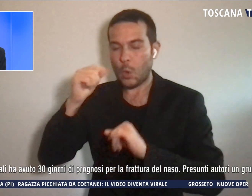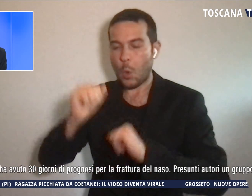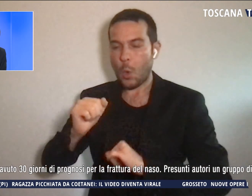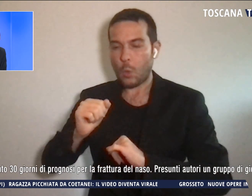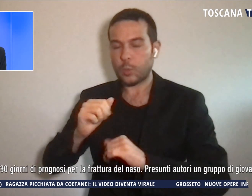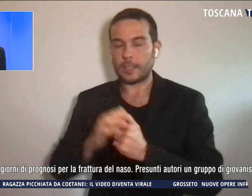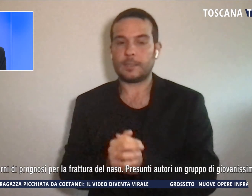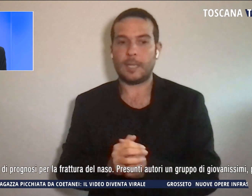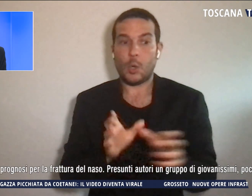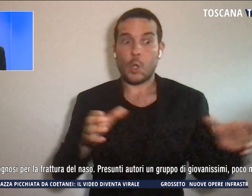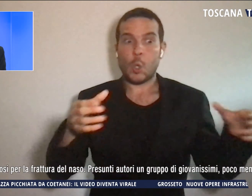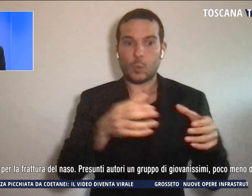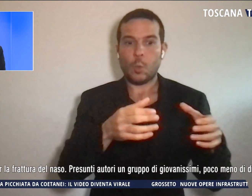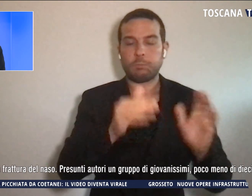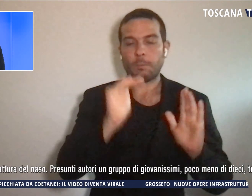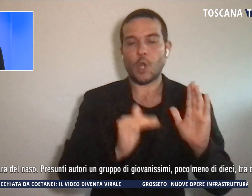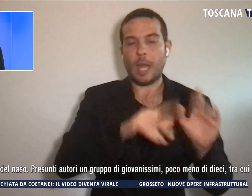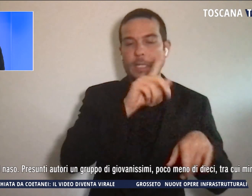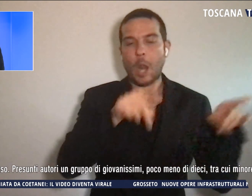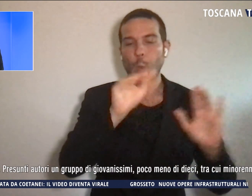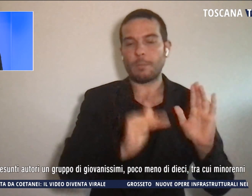10, tra cui alcuni minorenni.